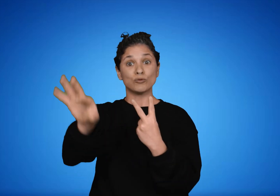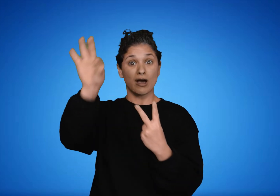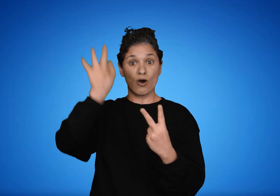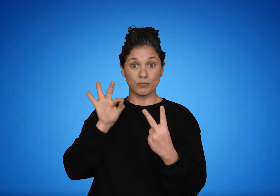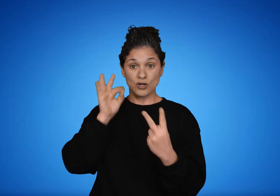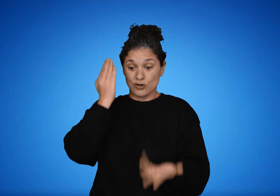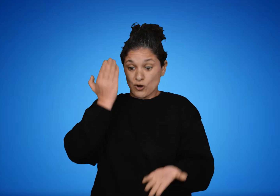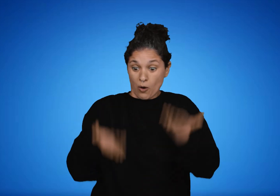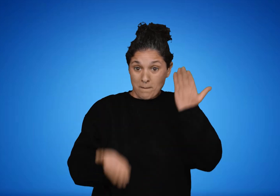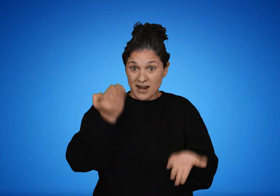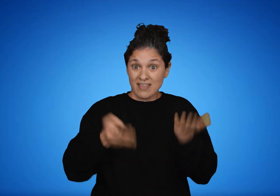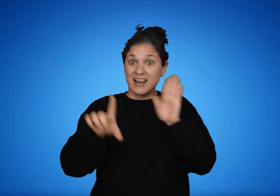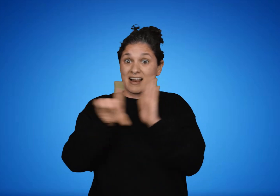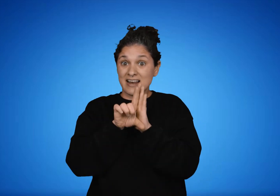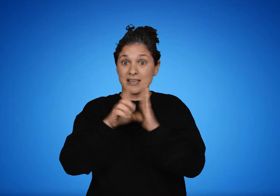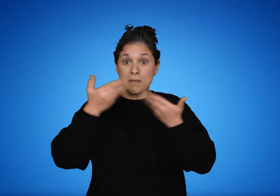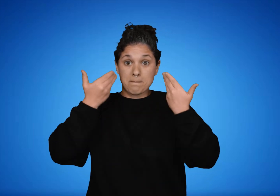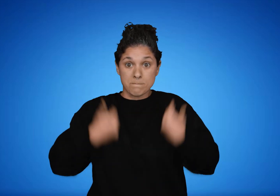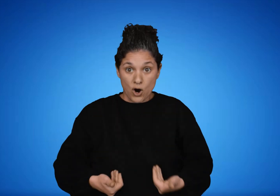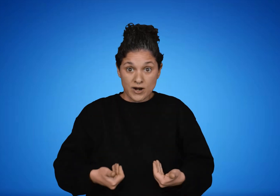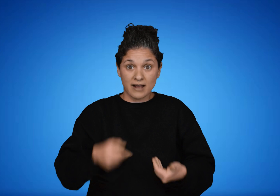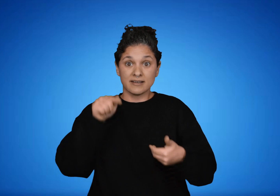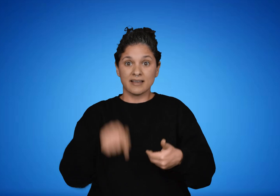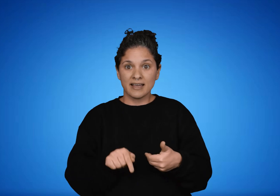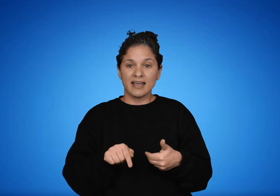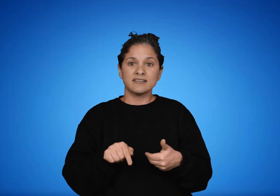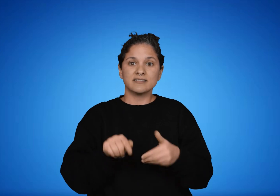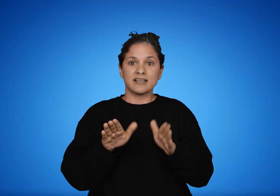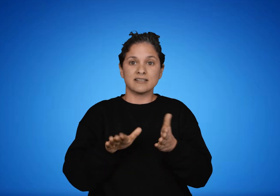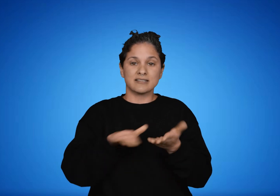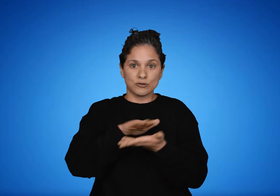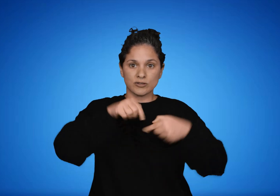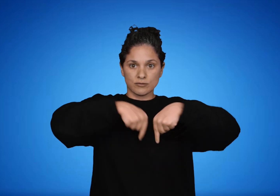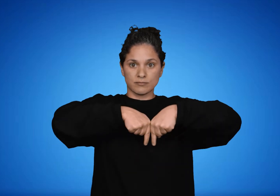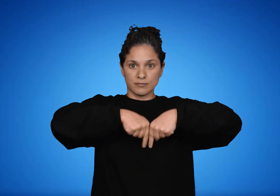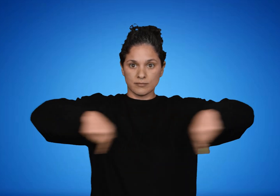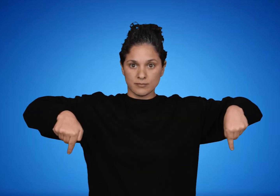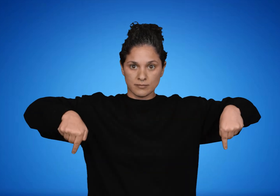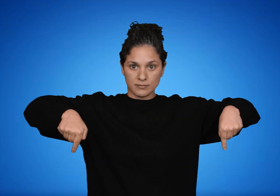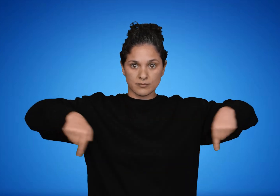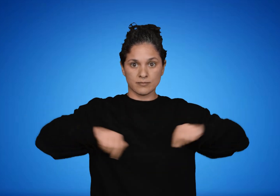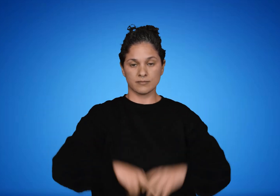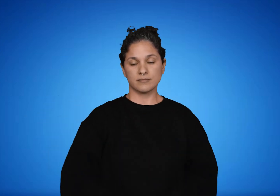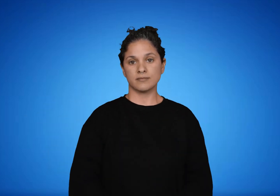si elijo la segunda opción y la confronto con la ley moral, la máxima que me formo sería la siguiente.